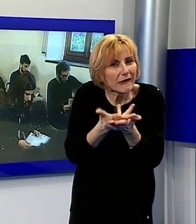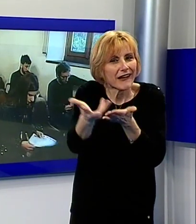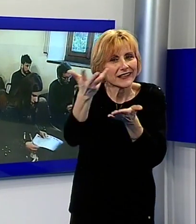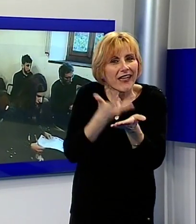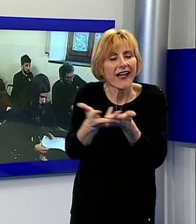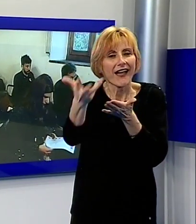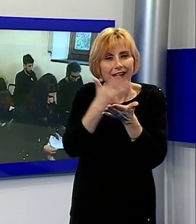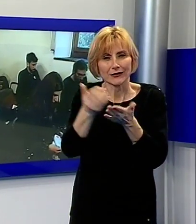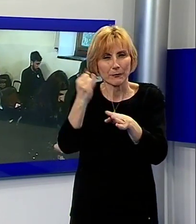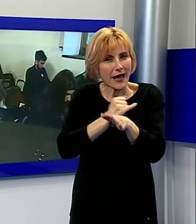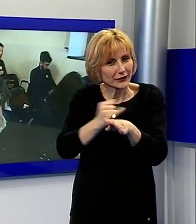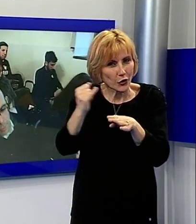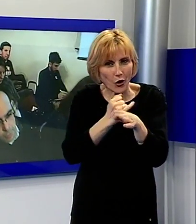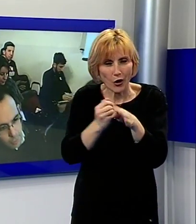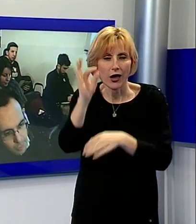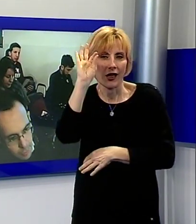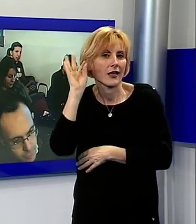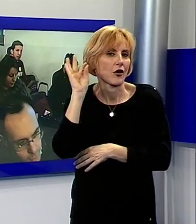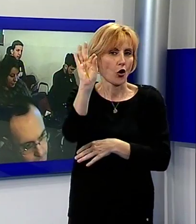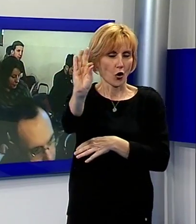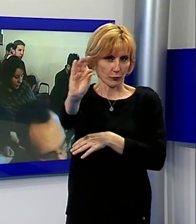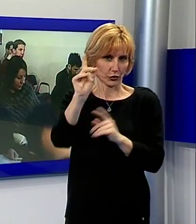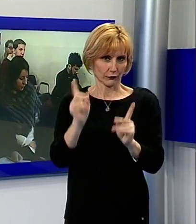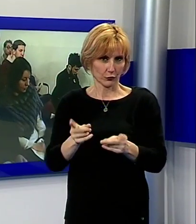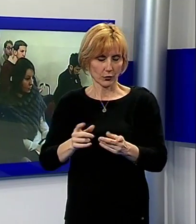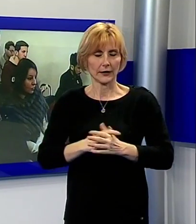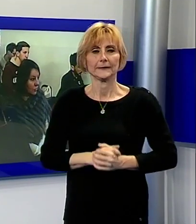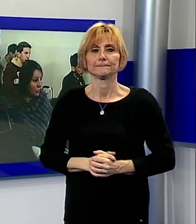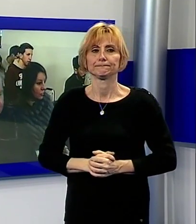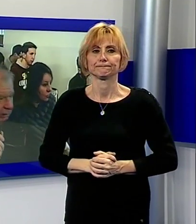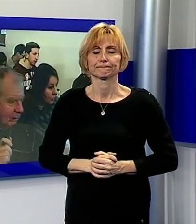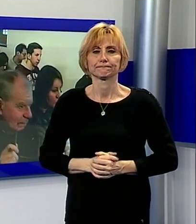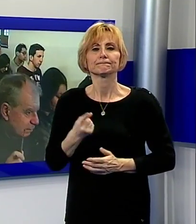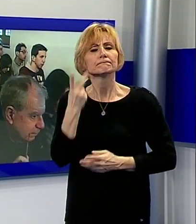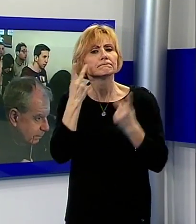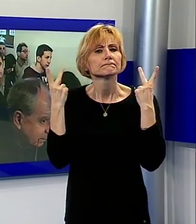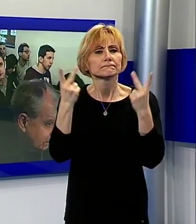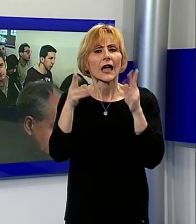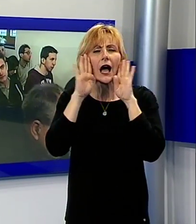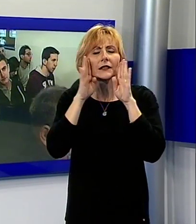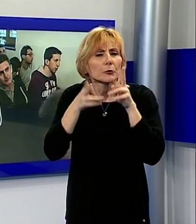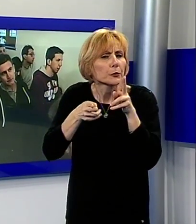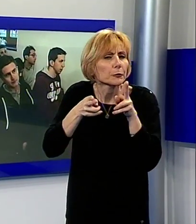dettaglio quella che è la finalità della MAB. Riscontriamo sempre più l'attenzione all